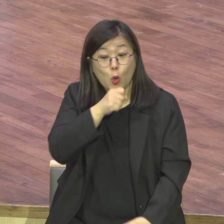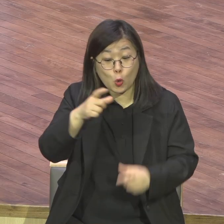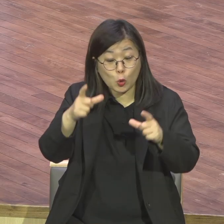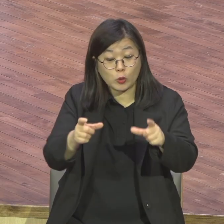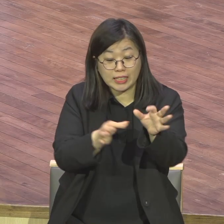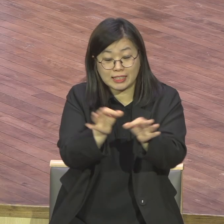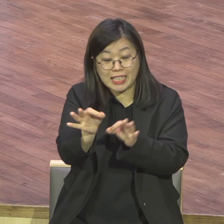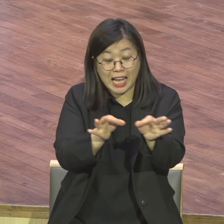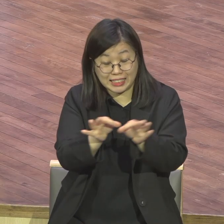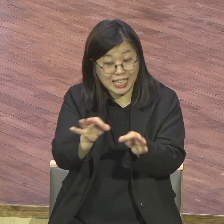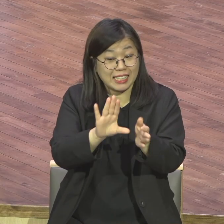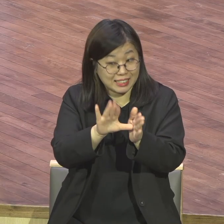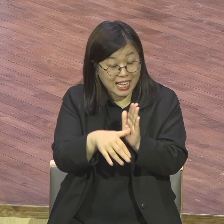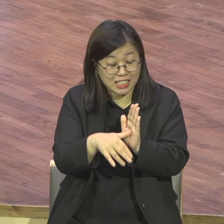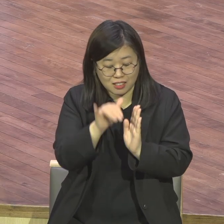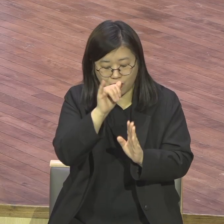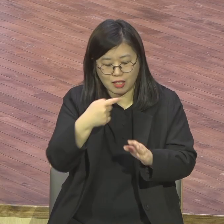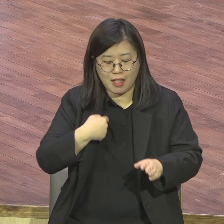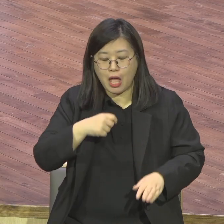사업을 하면서요